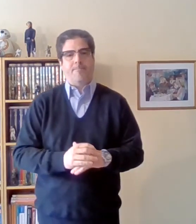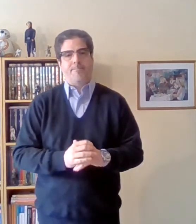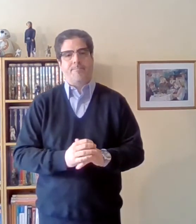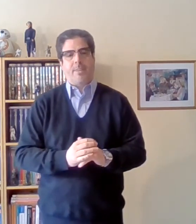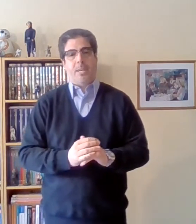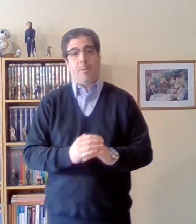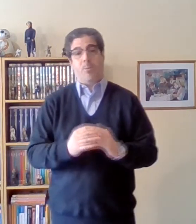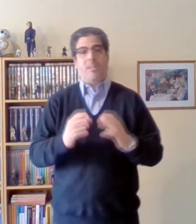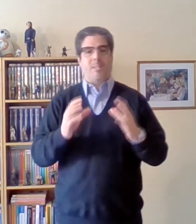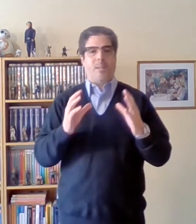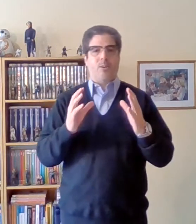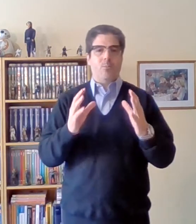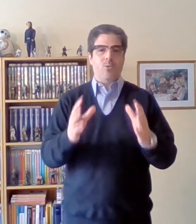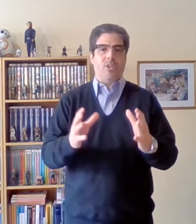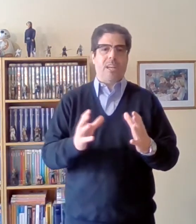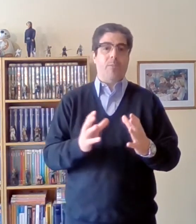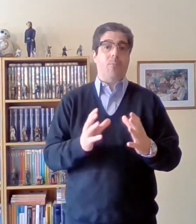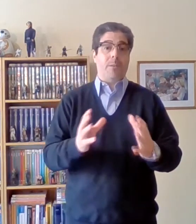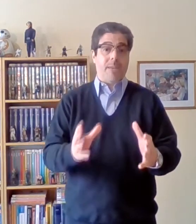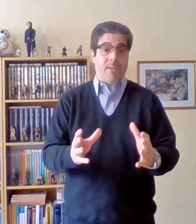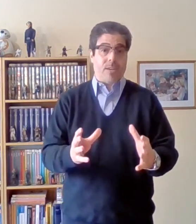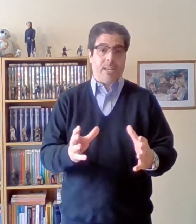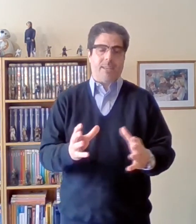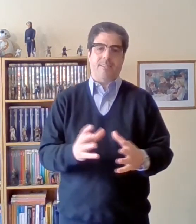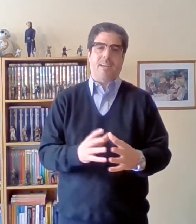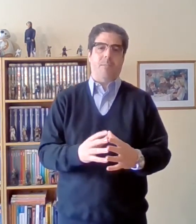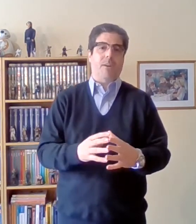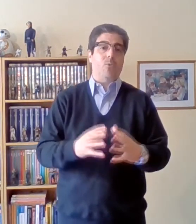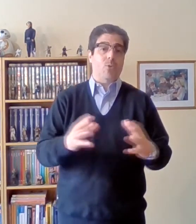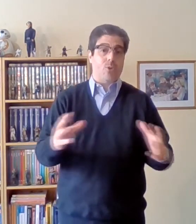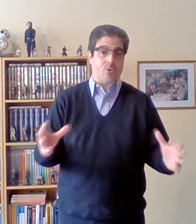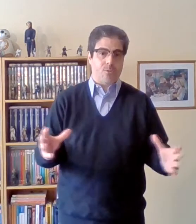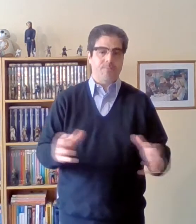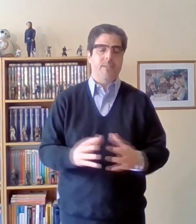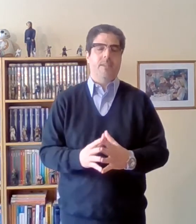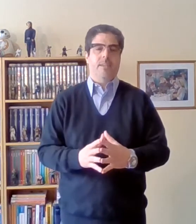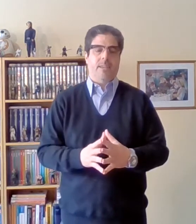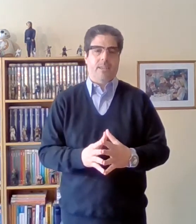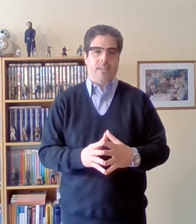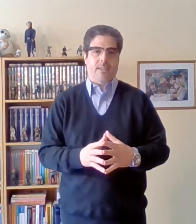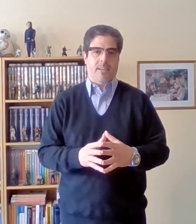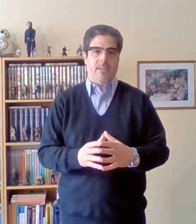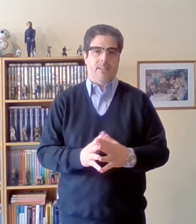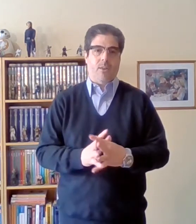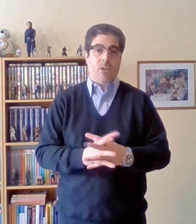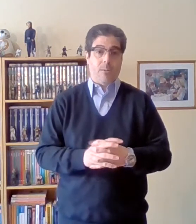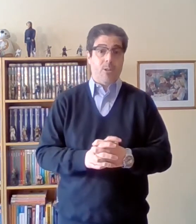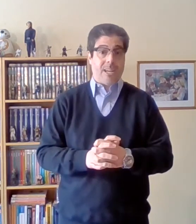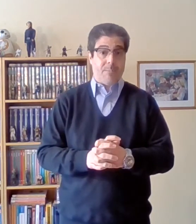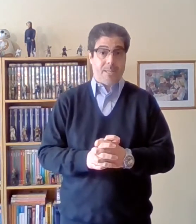Y vamos a centrarnos mucho en el libro primero, que es quizás el más jugoso de los libros del Capital.